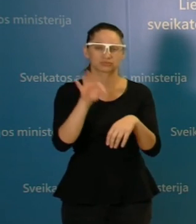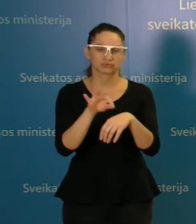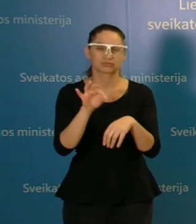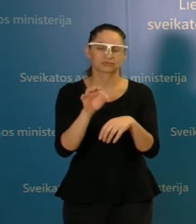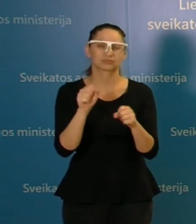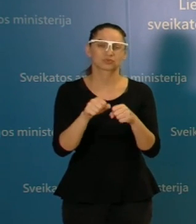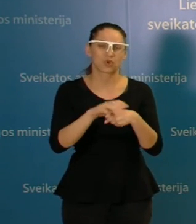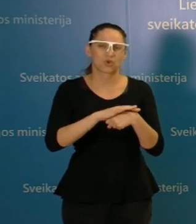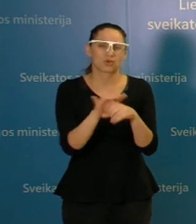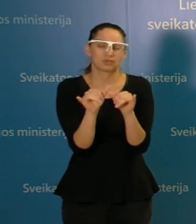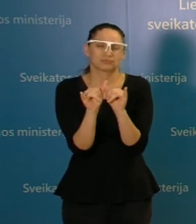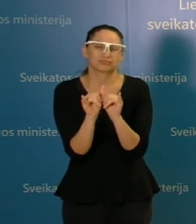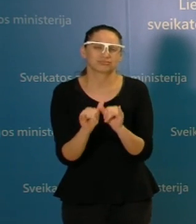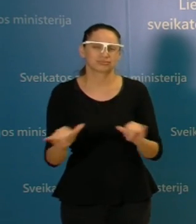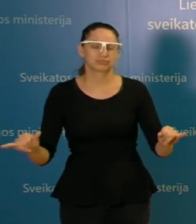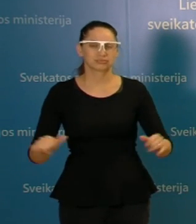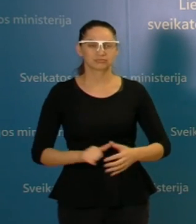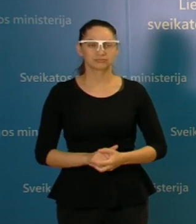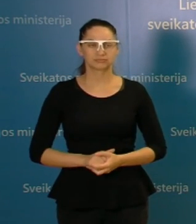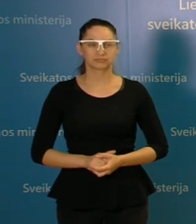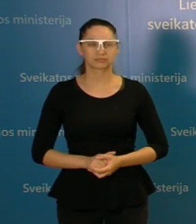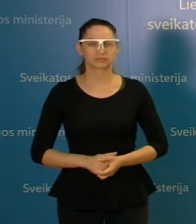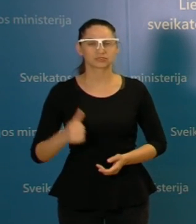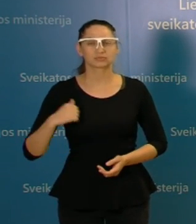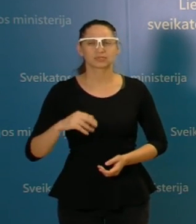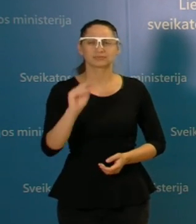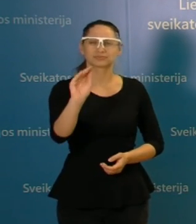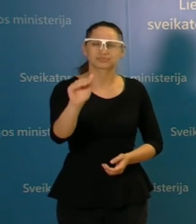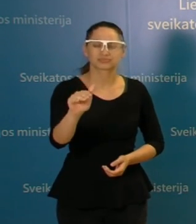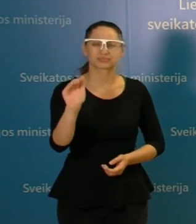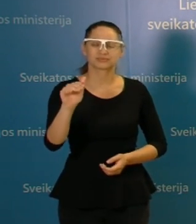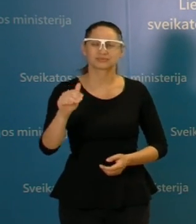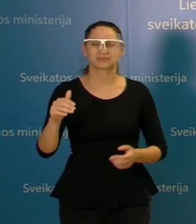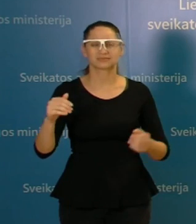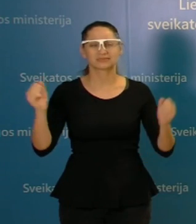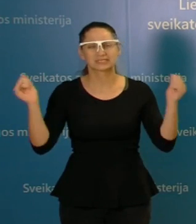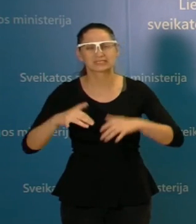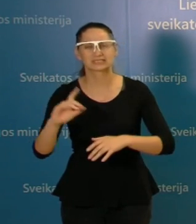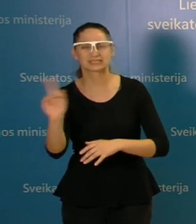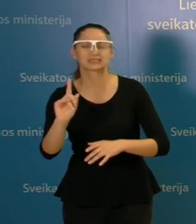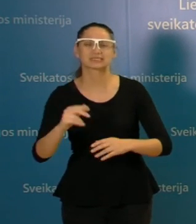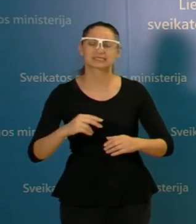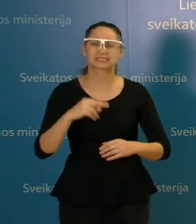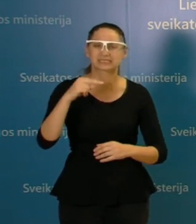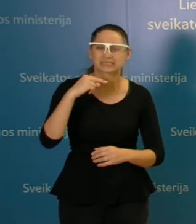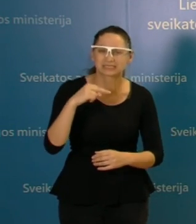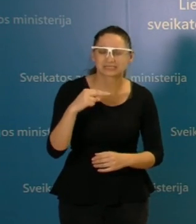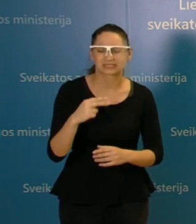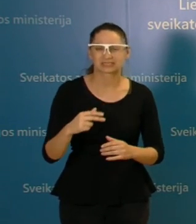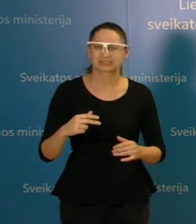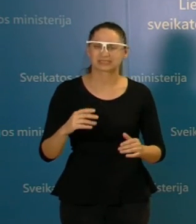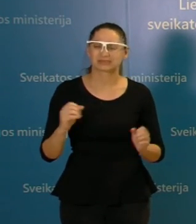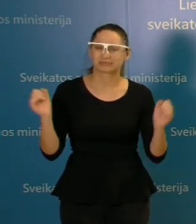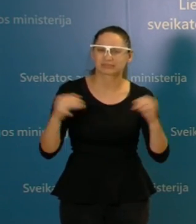plisti, pradėjus aiškinti, kad turėtumėm tokias veiklas ribotui, turėtumėm labiau saugotis. Mes dar